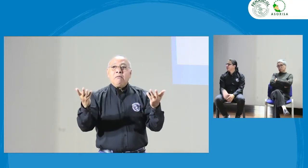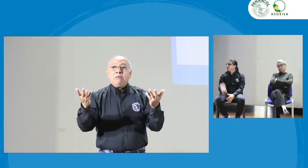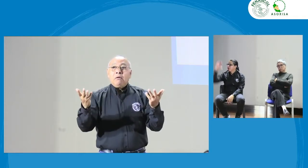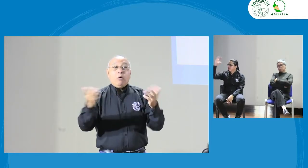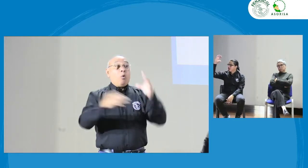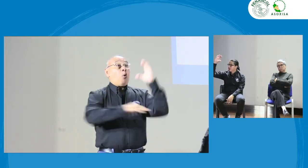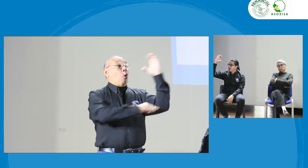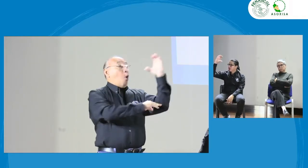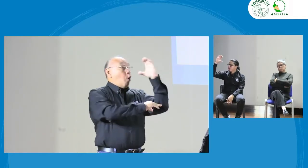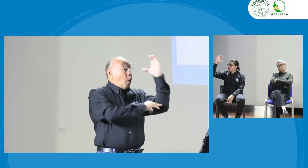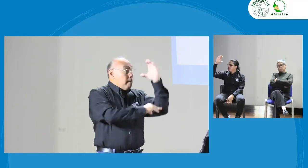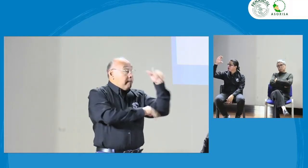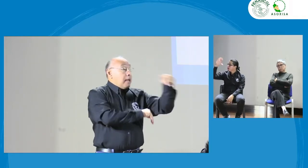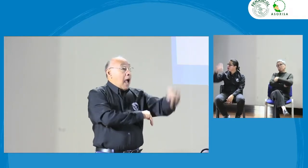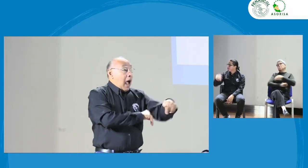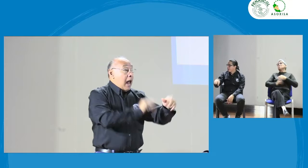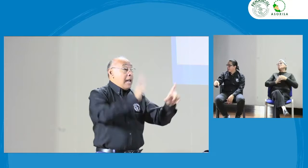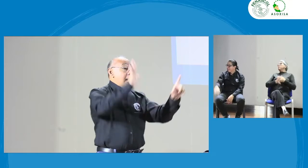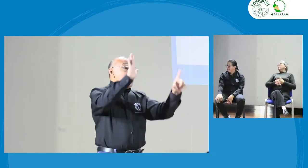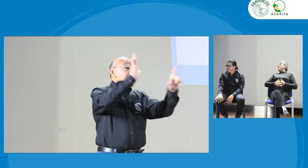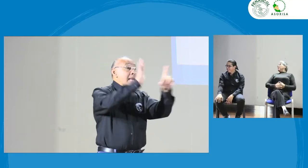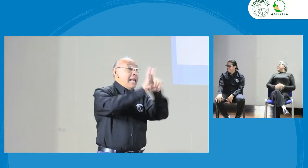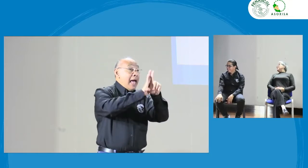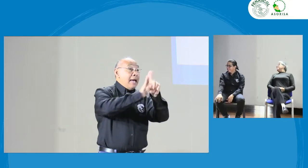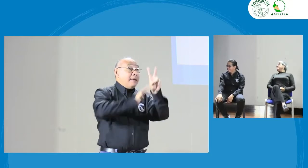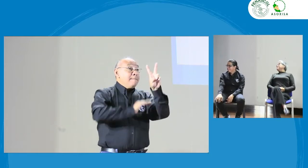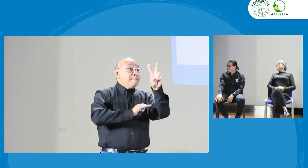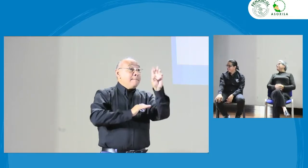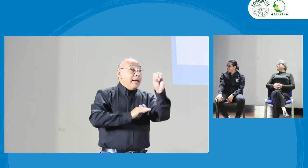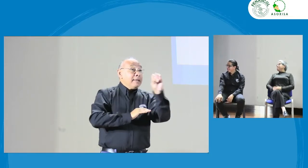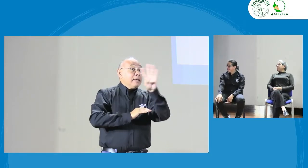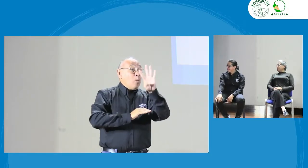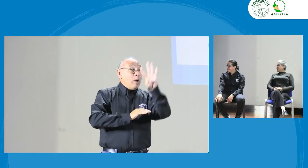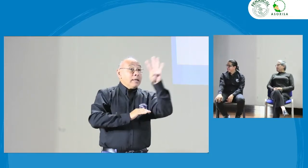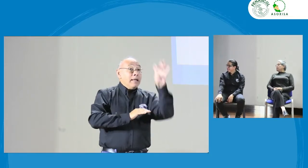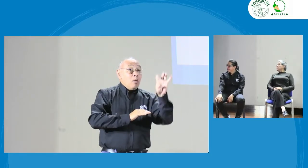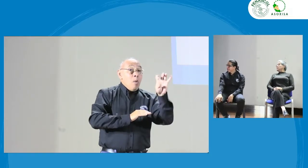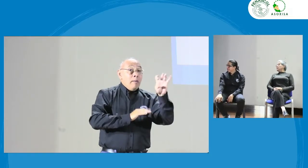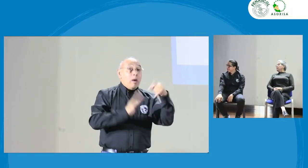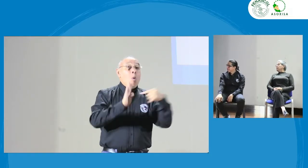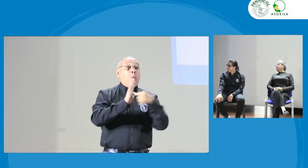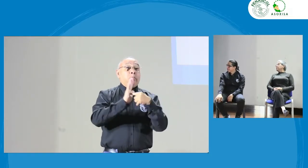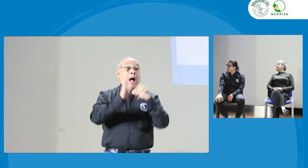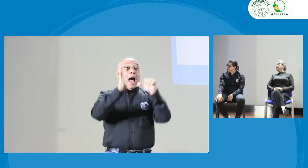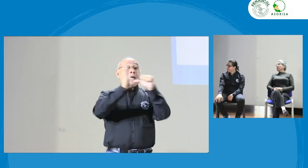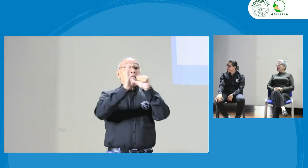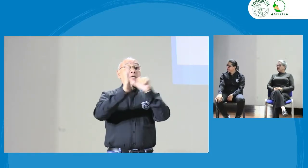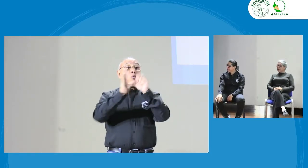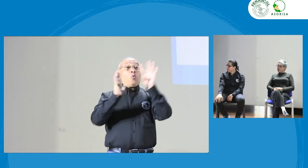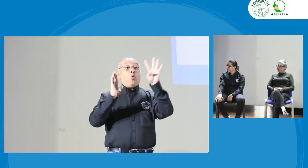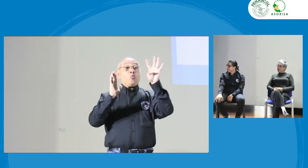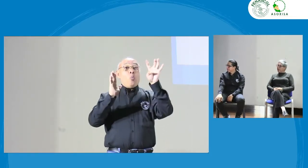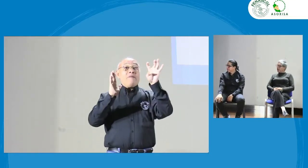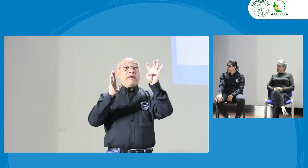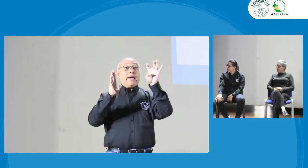internacional de las lenguas de señas, pero también en Colombia, gracias a la ley 2049, en su artículo 9,